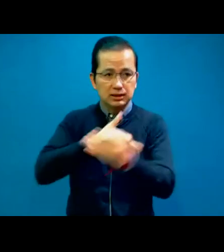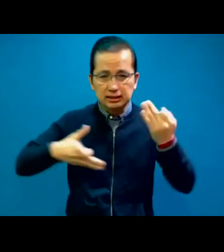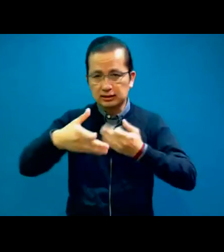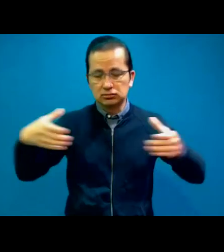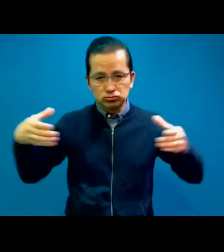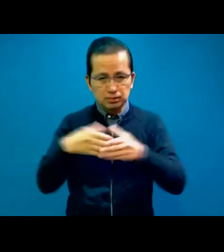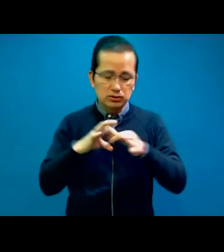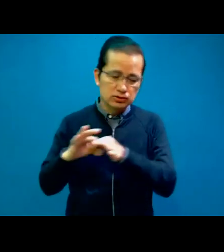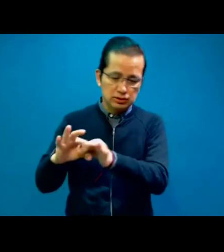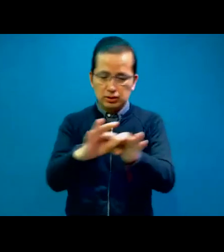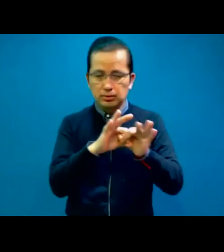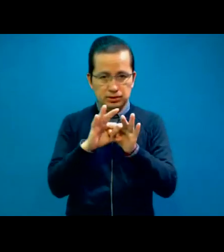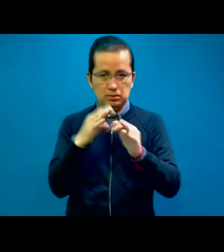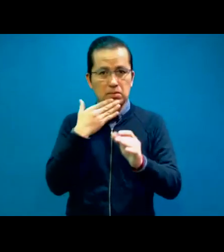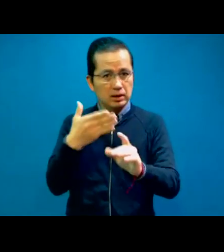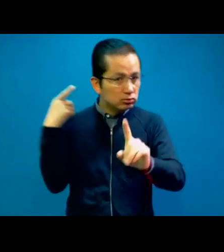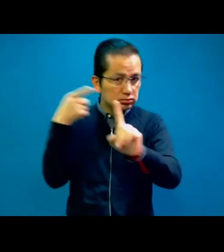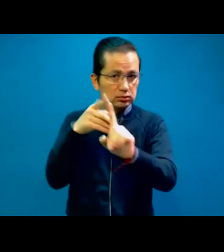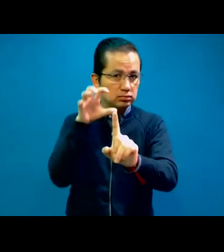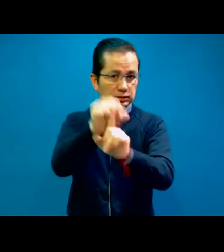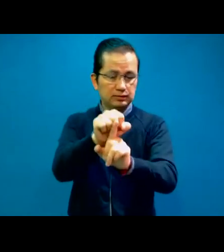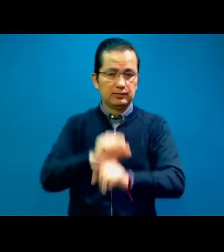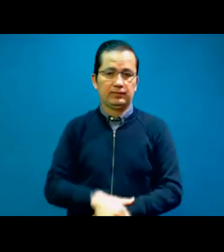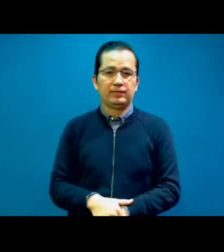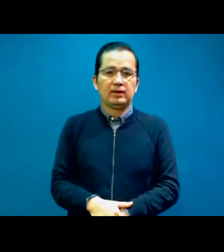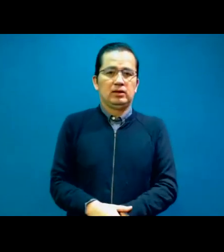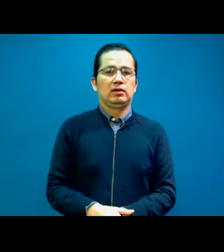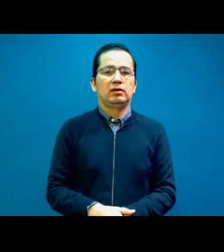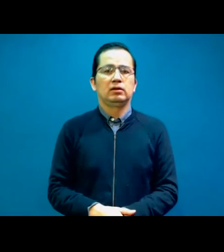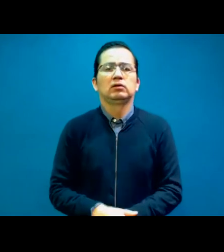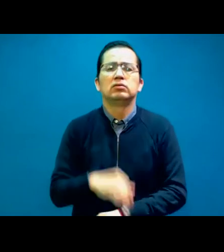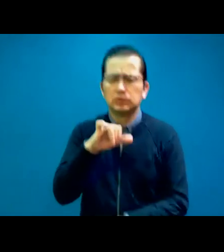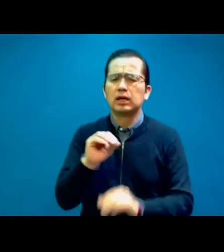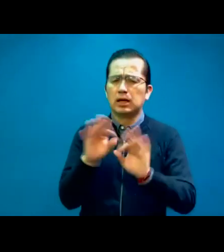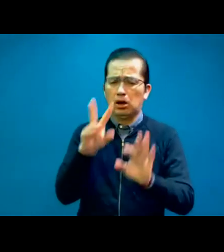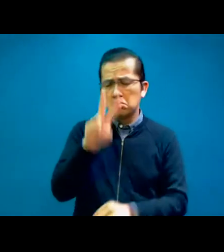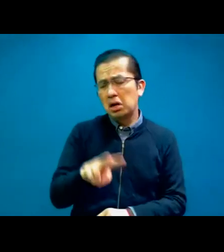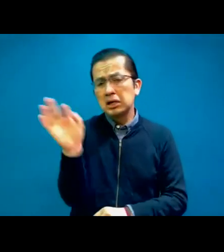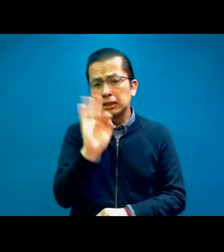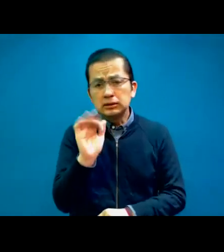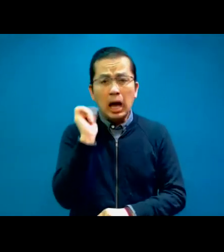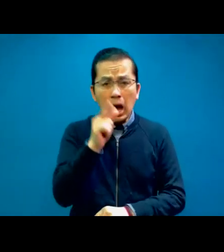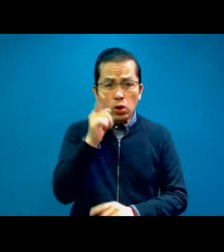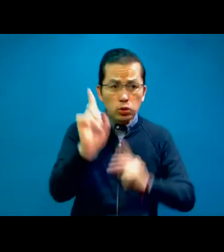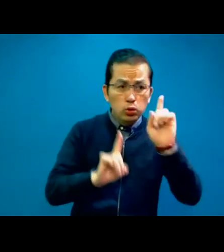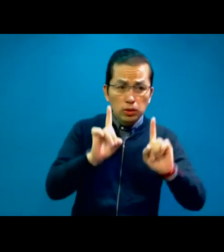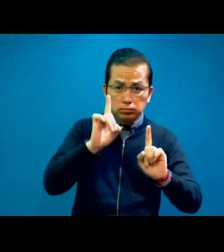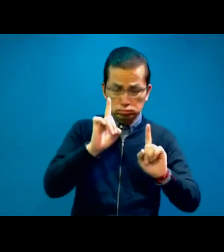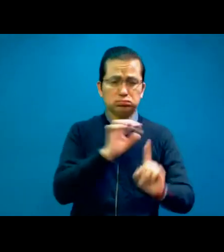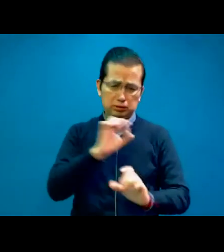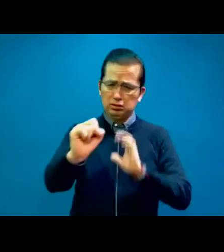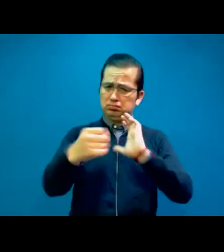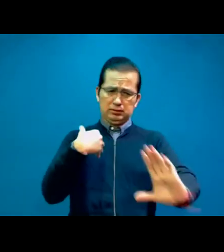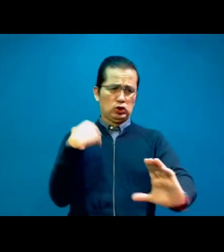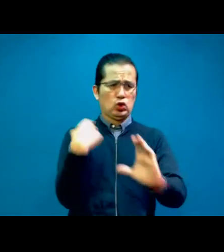Exacto, sí. Y de todas maneras, si tienen alguna pregunta, pues con gusto se las contesto. Puedes compartir mi correo electrónico y me voy a quedar